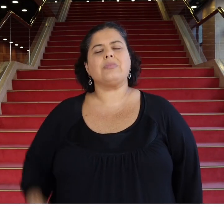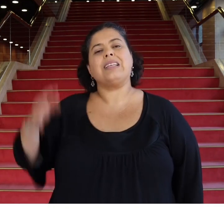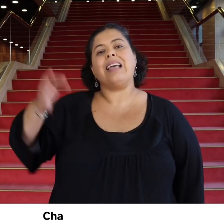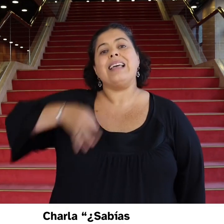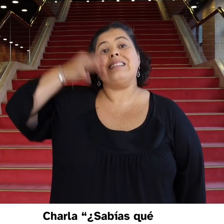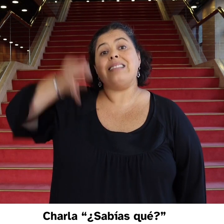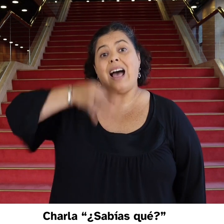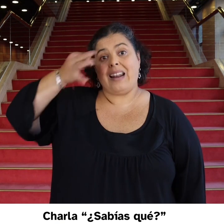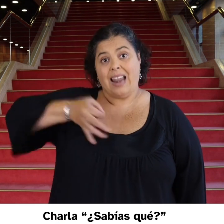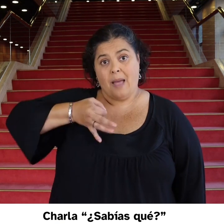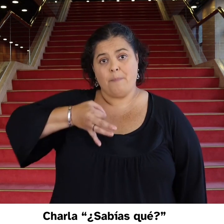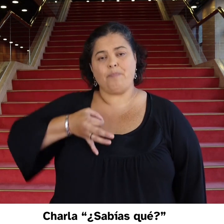Charla, ¿sabías qué?